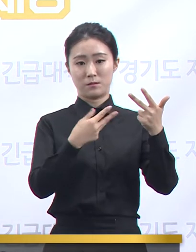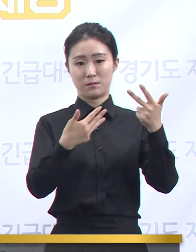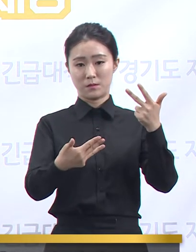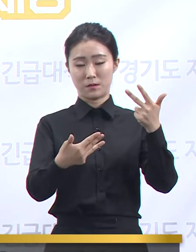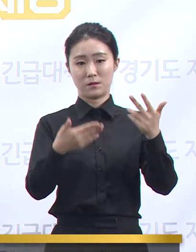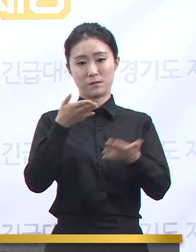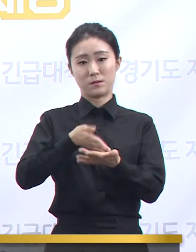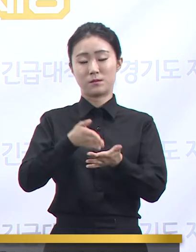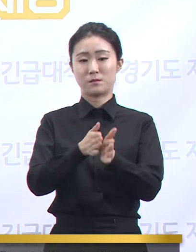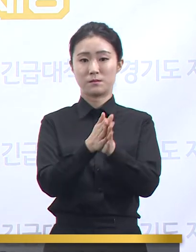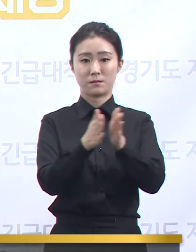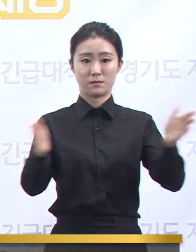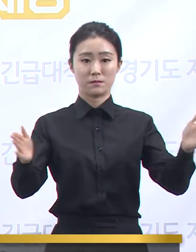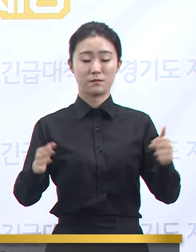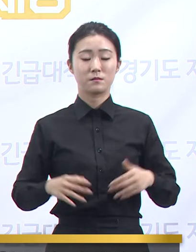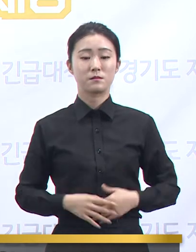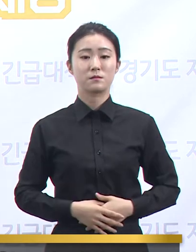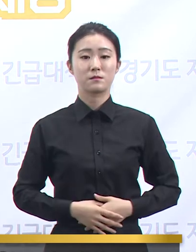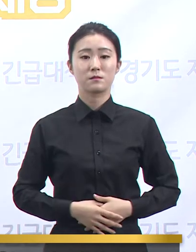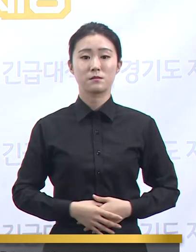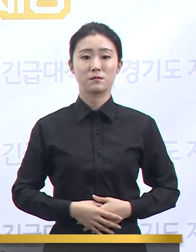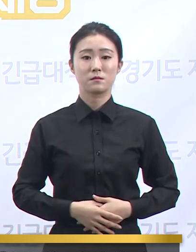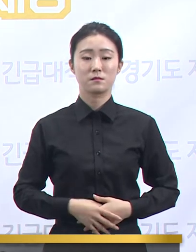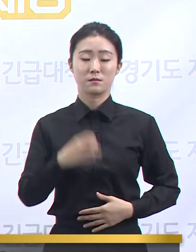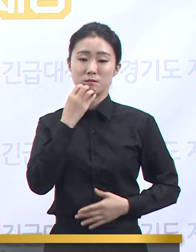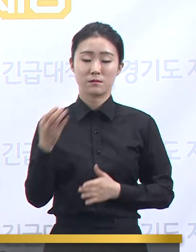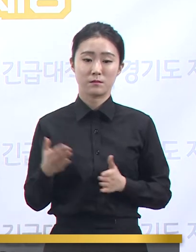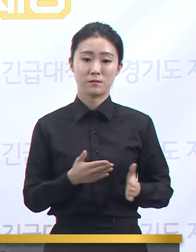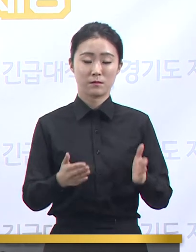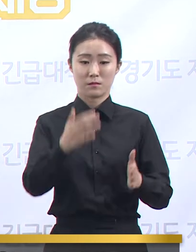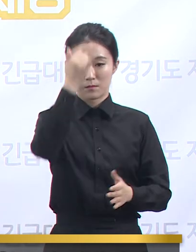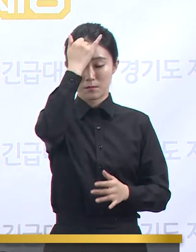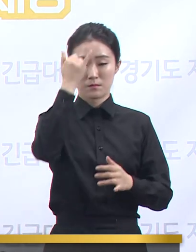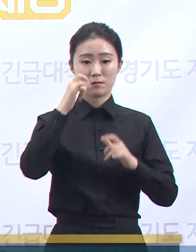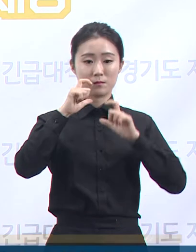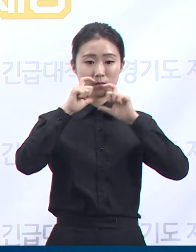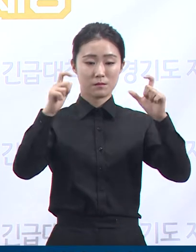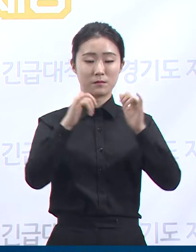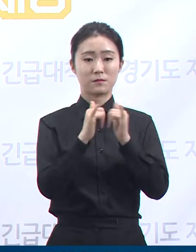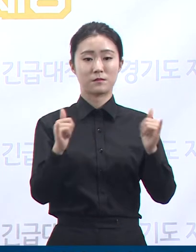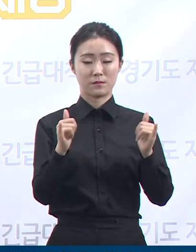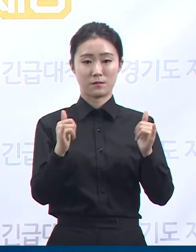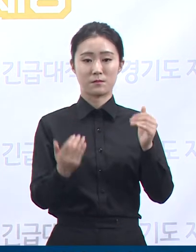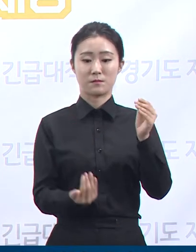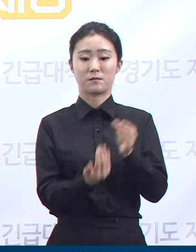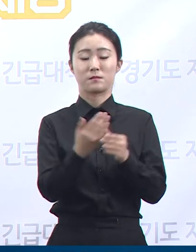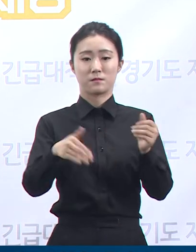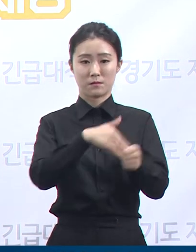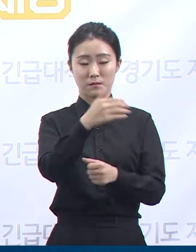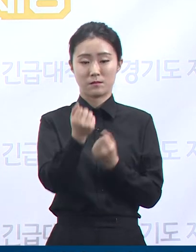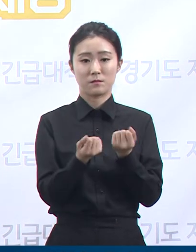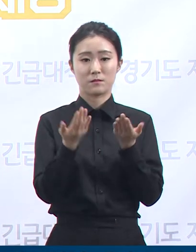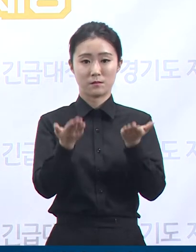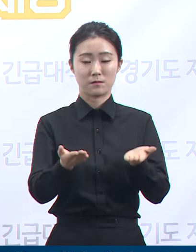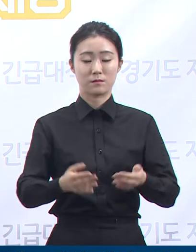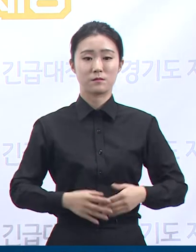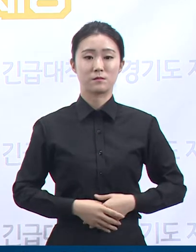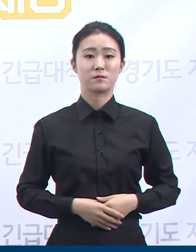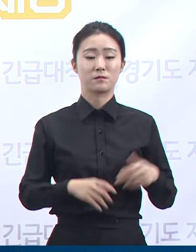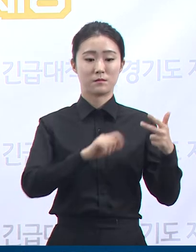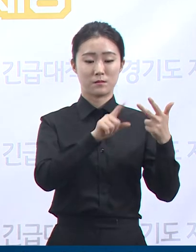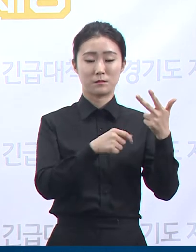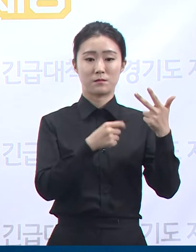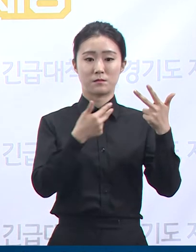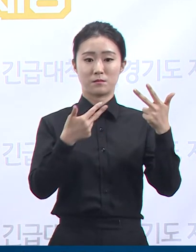정례 브리핑을 시작하겠습니다. 경기도 확진자 발생 현황입니다. 질병관리본부 발표에 따르면 7월 8일